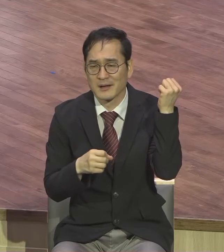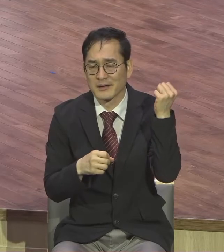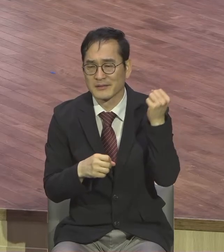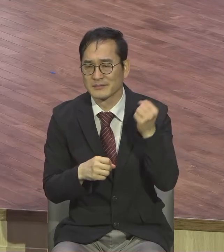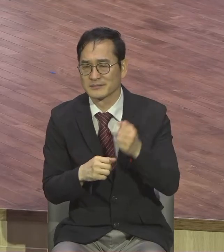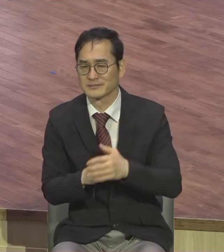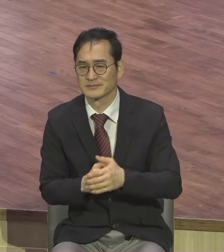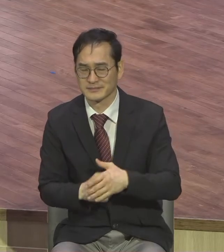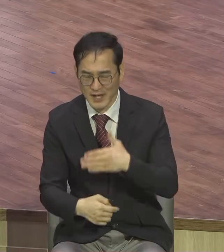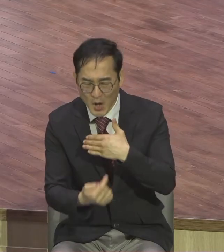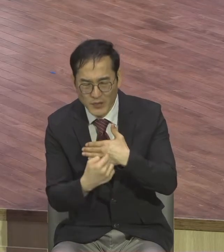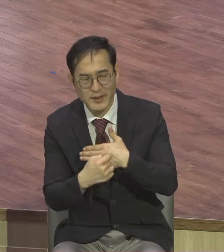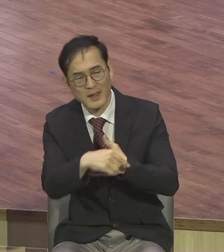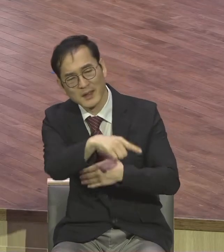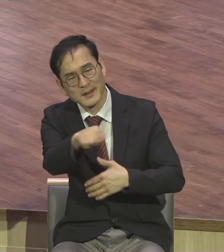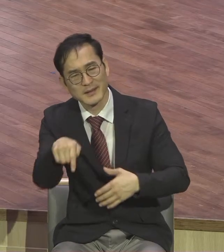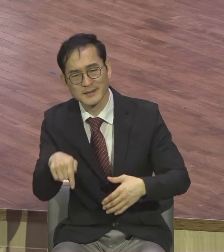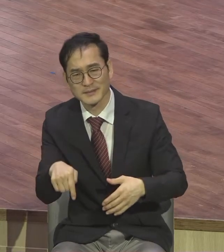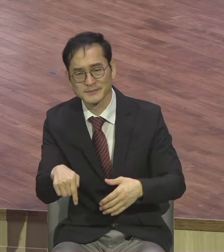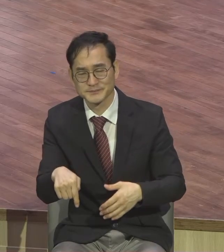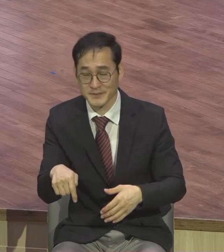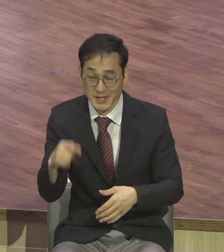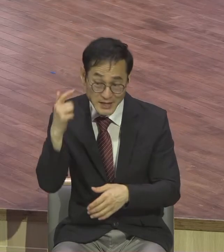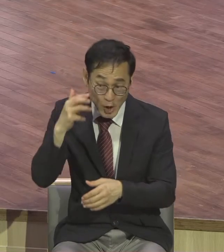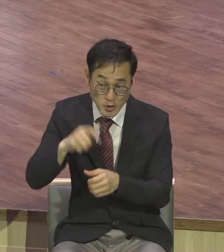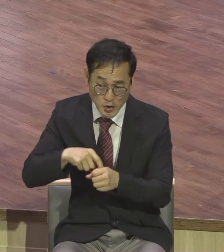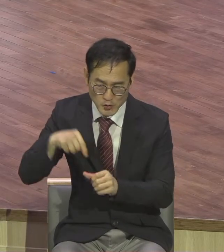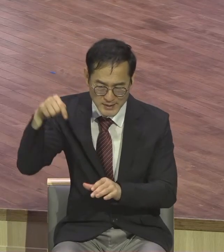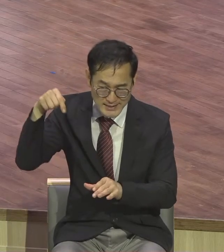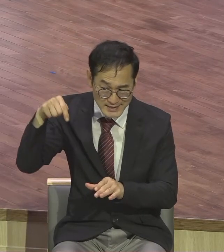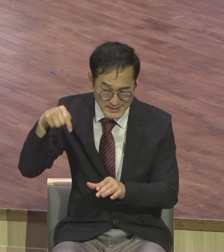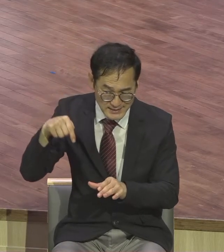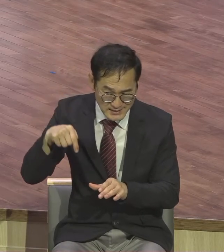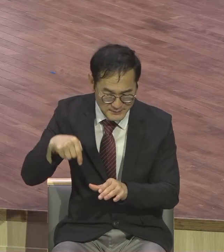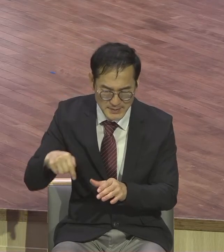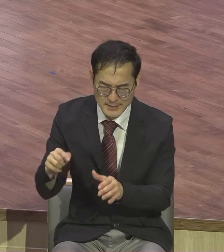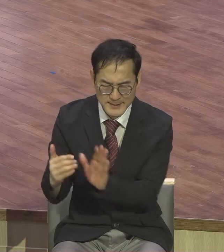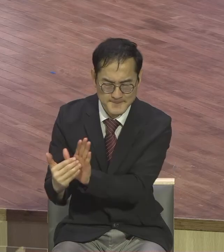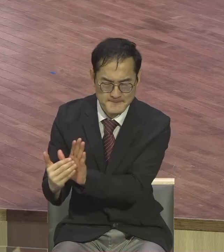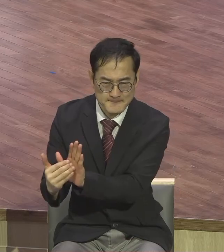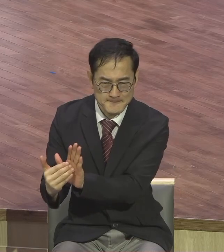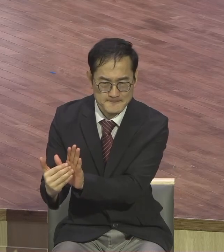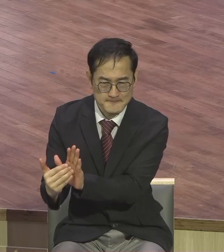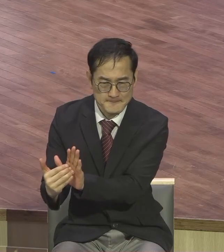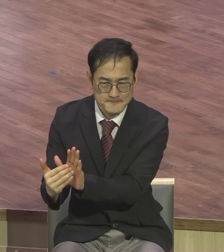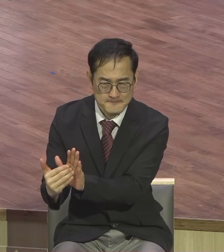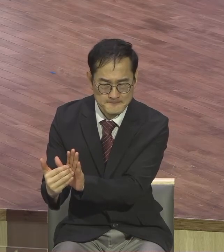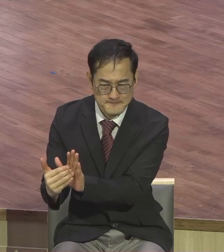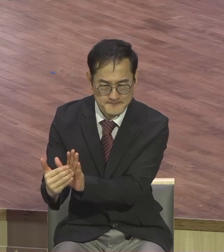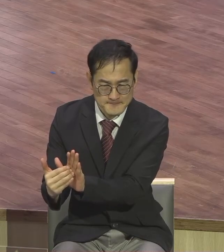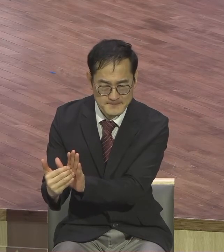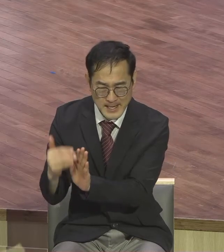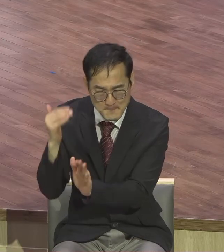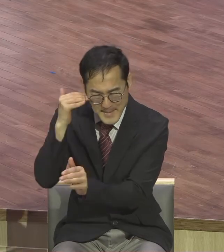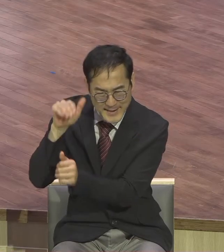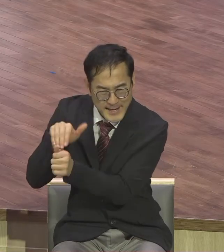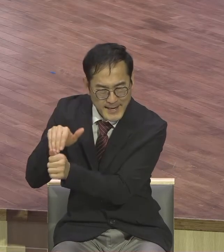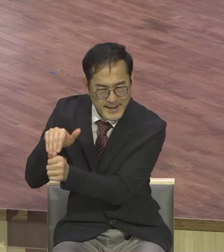사단은 어떻게 하든지 영적으로 이런 은혜 못받게 만납니다 어떤 수당 방법을 가지 않고 온갖